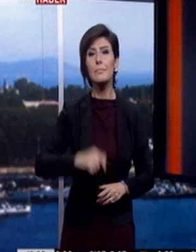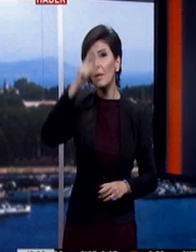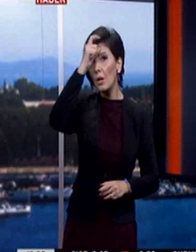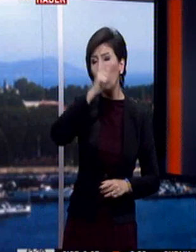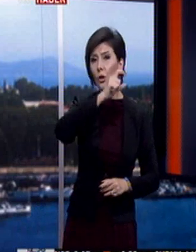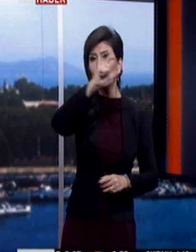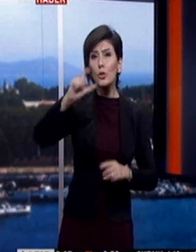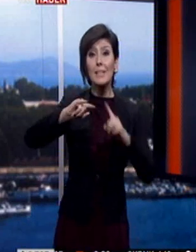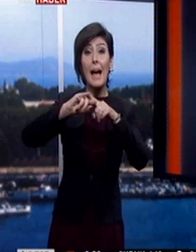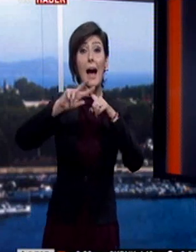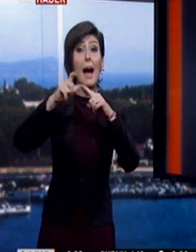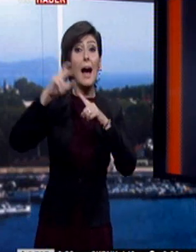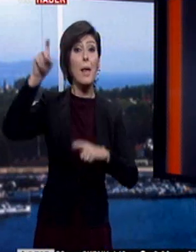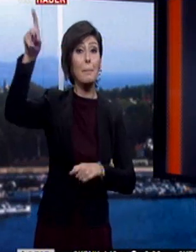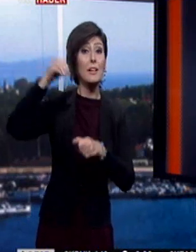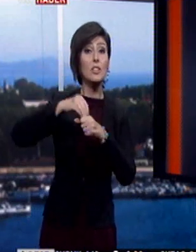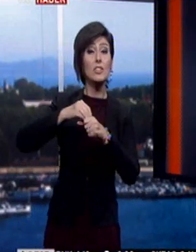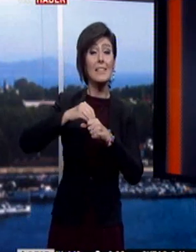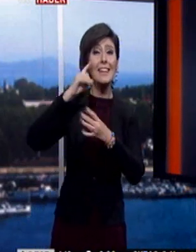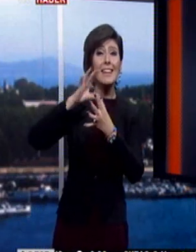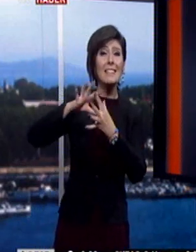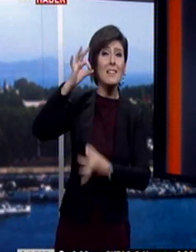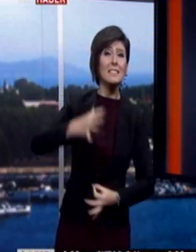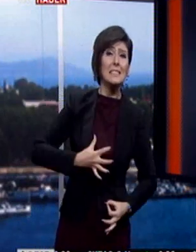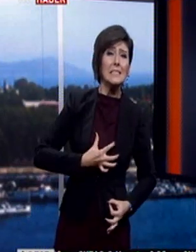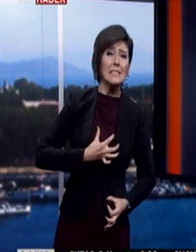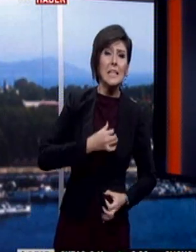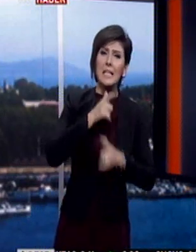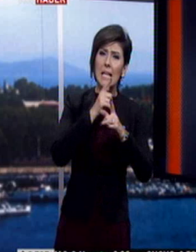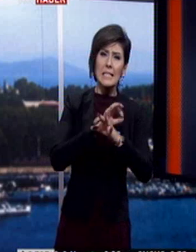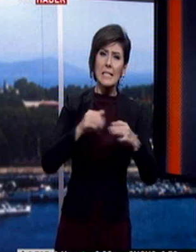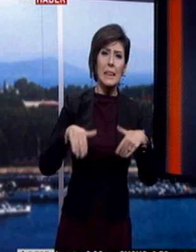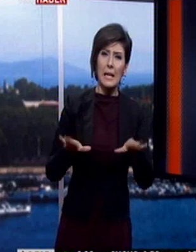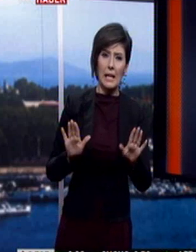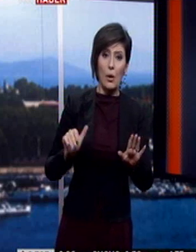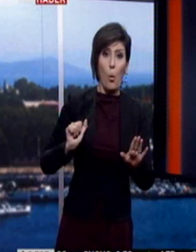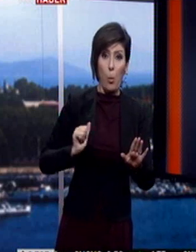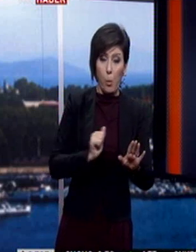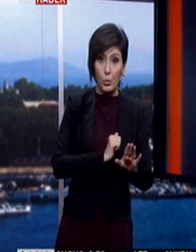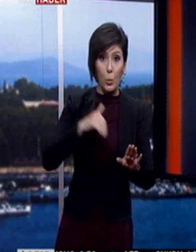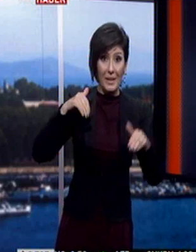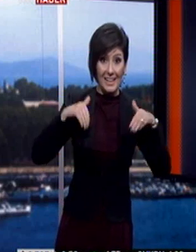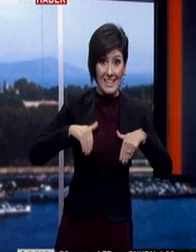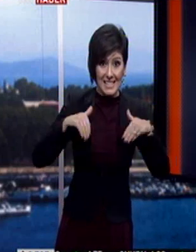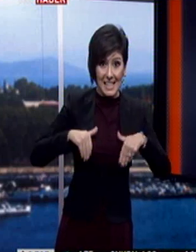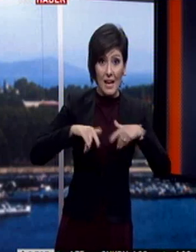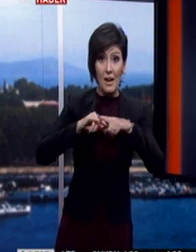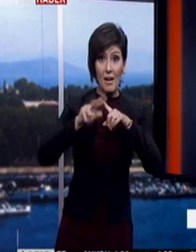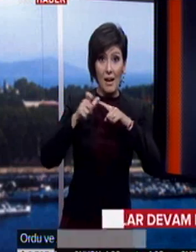Türkiye Halep'teki insanlık dramına sessiz kalmıyor. Ordu ve Rize'de Halep için toplanan yardımlar Suriye'ye